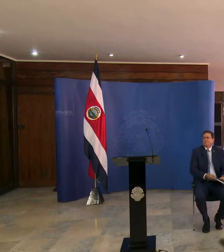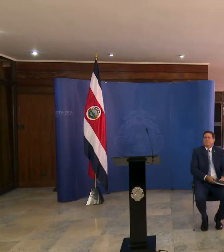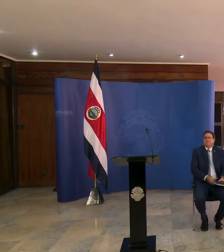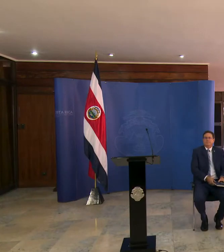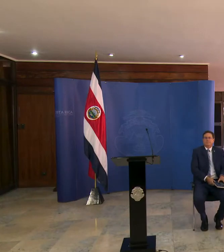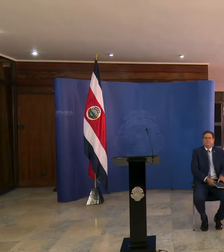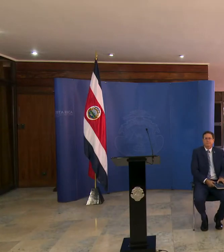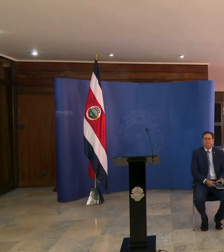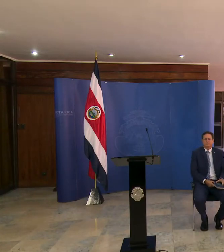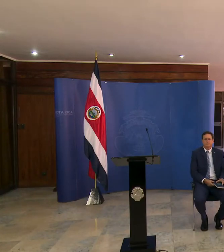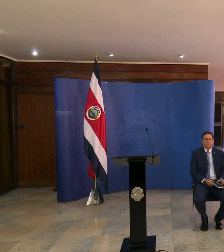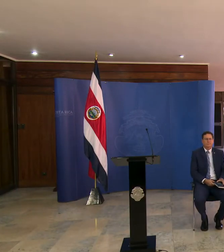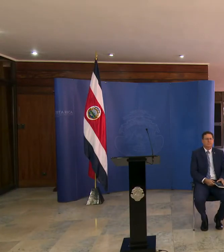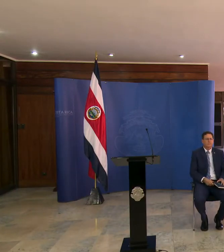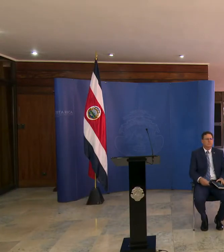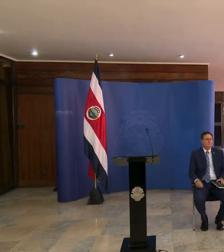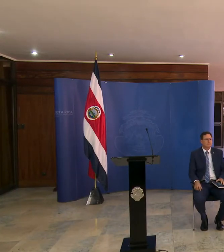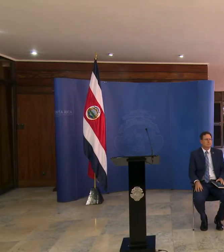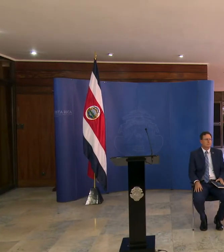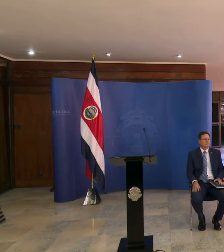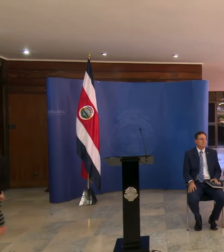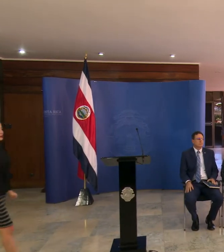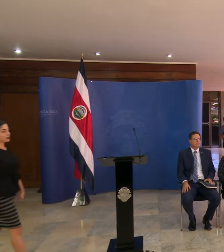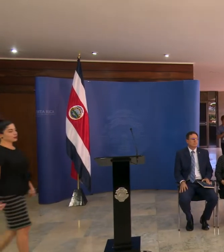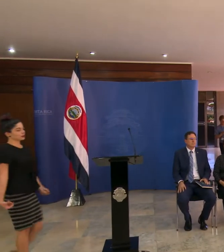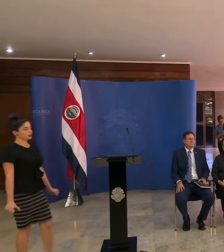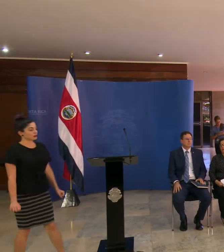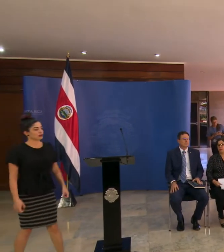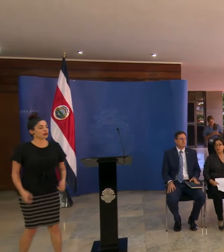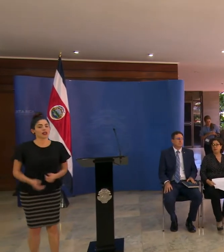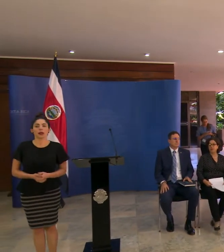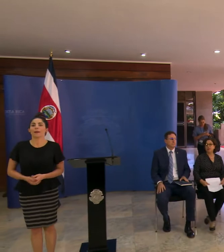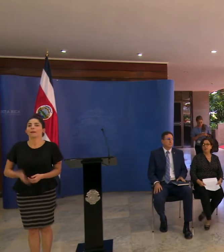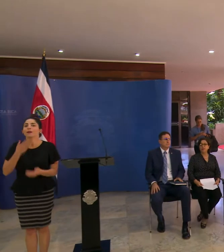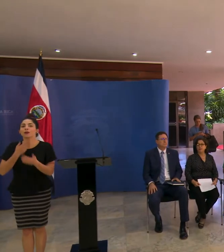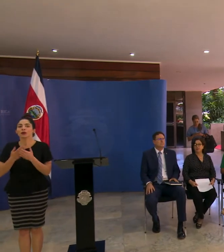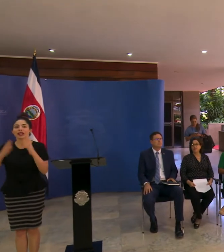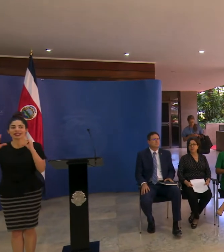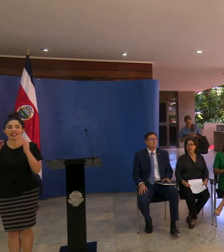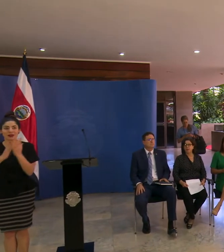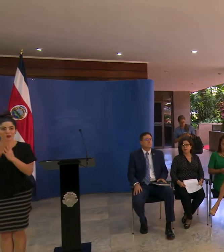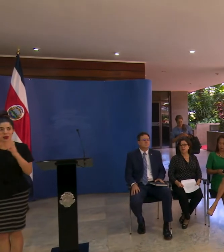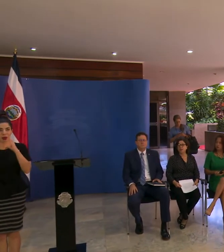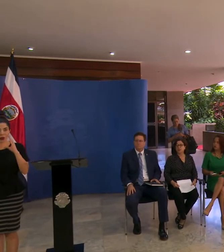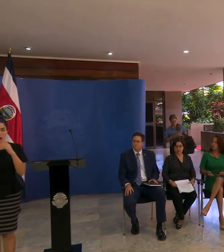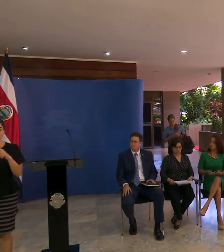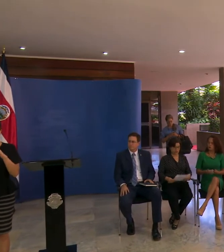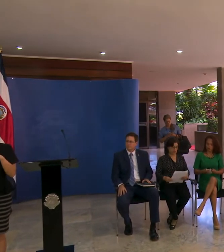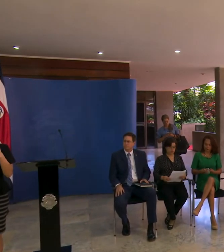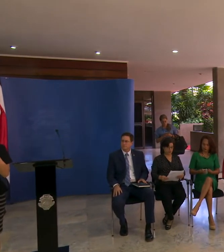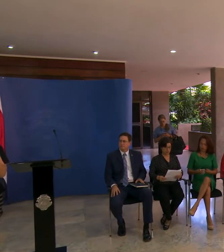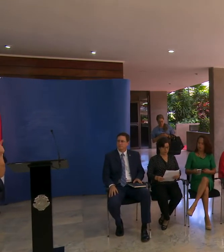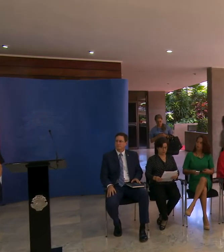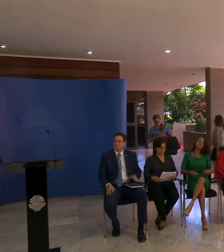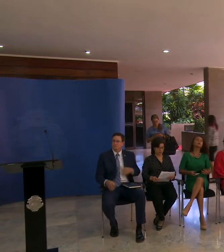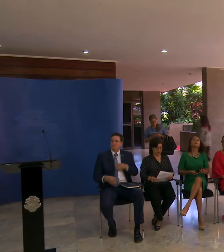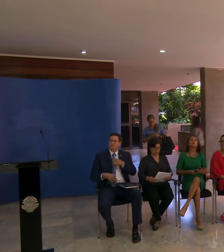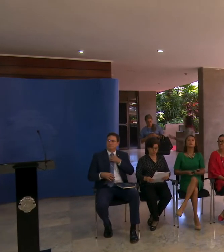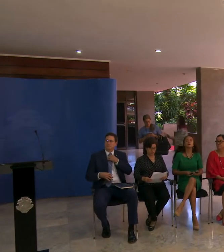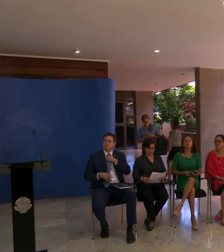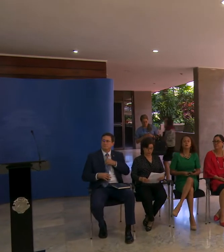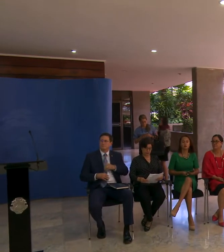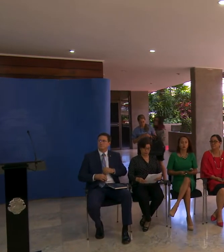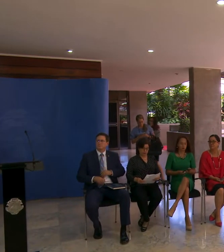Muy buenas tardes a los medios de comunicación, muy buenas tardes a las personas que siguen esta transmisión de esta